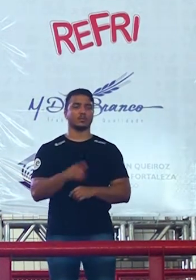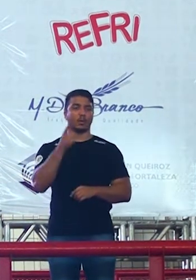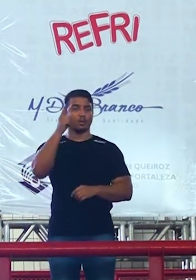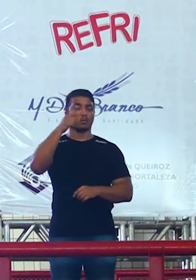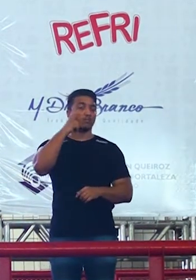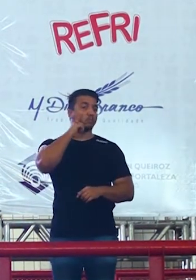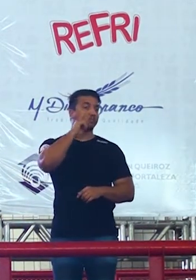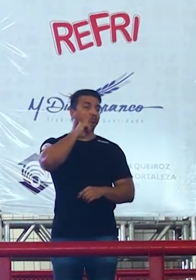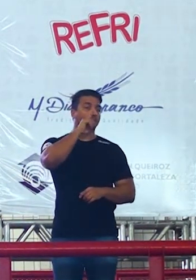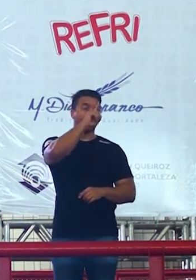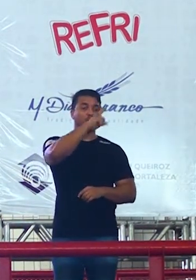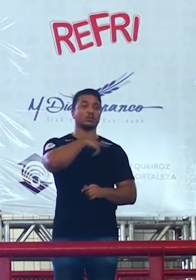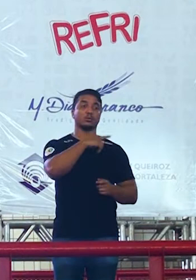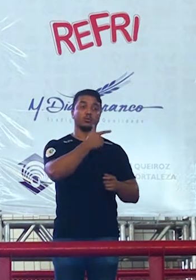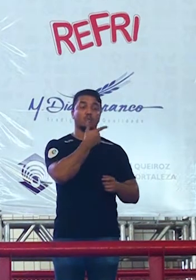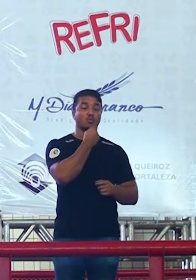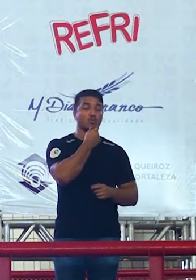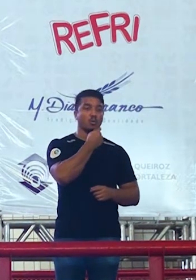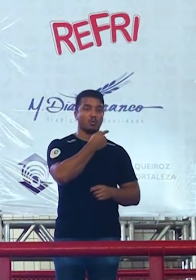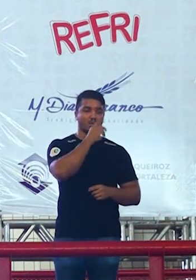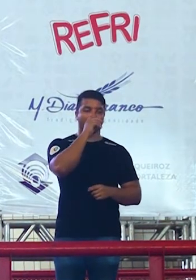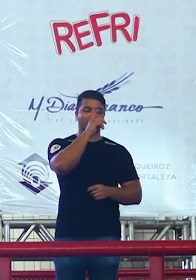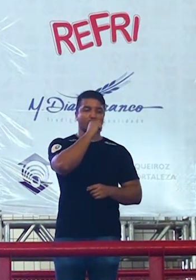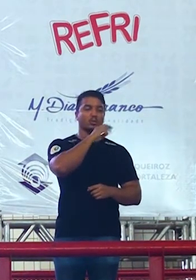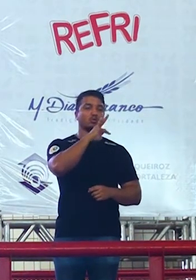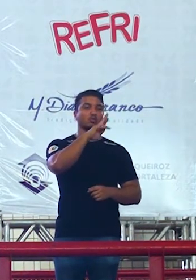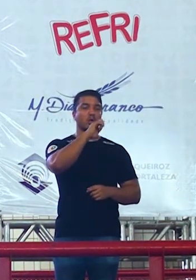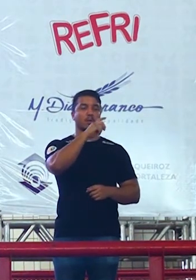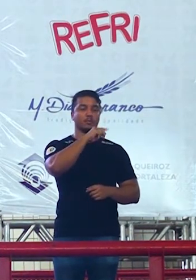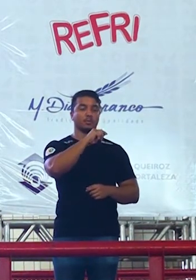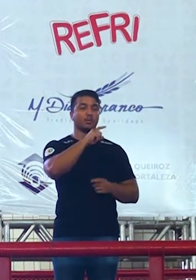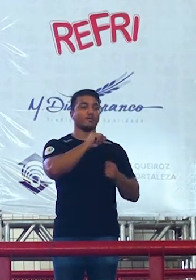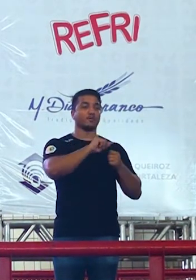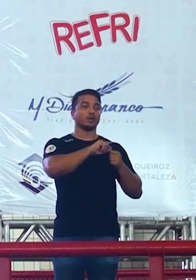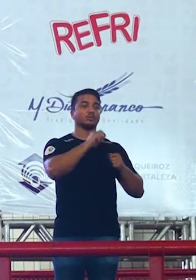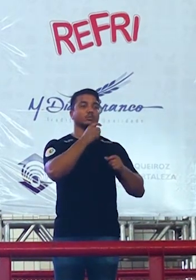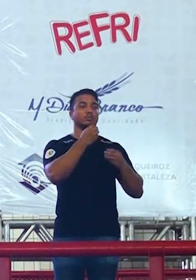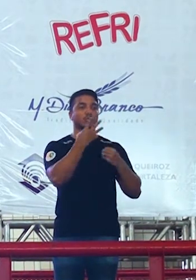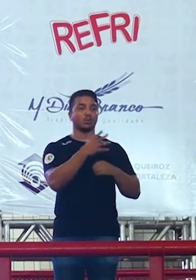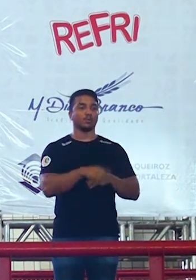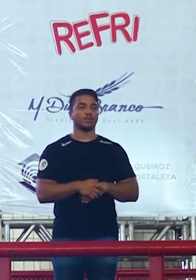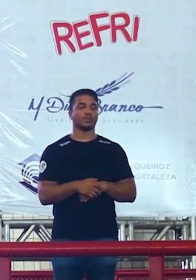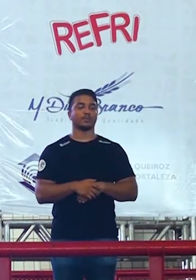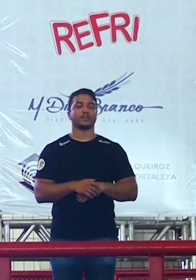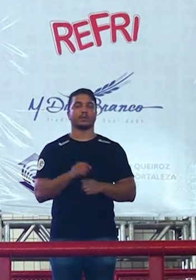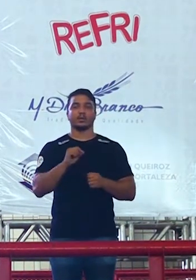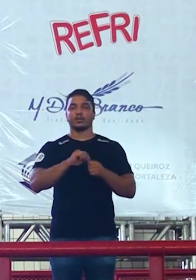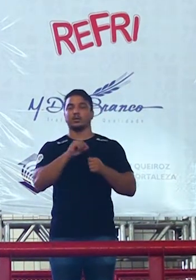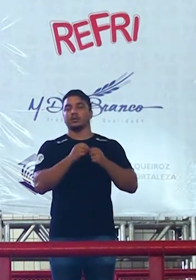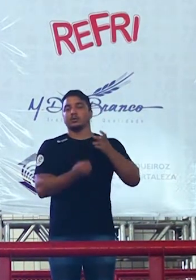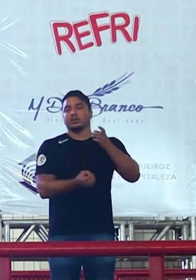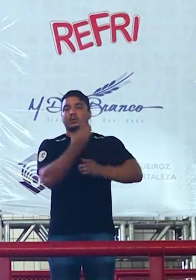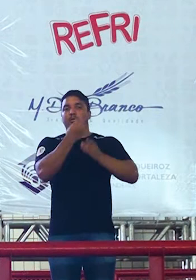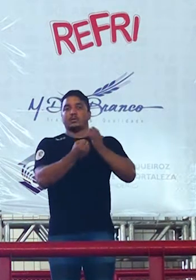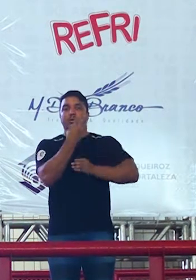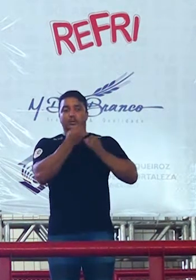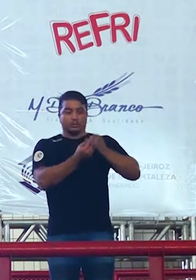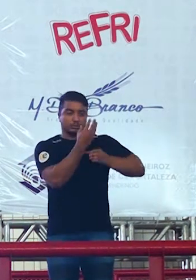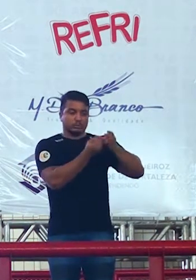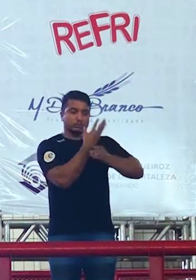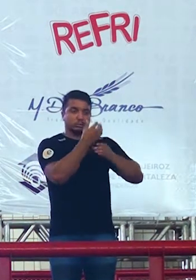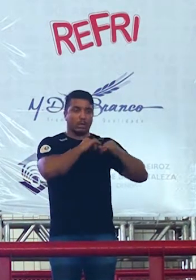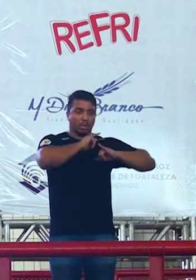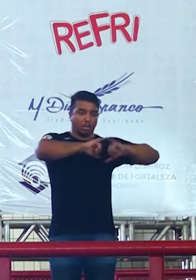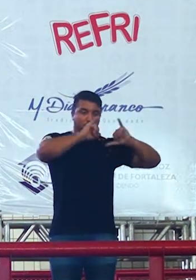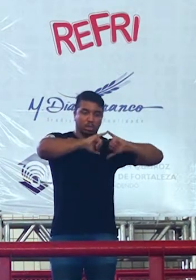fez trabalho muito bem feito a equipe dele os marqueteiros inventaram tanta coisa porque fake news